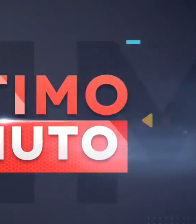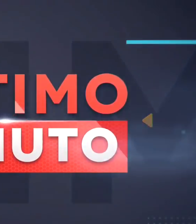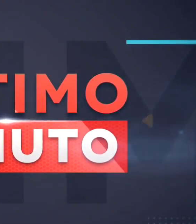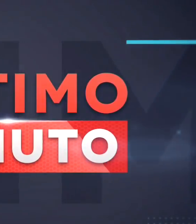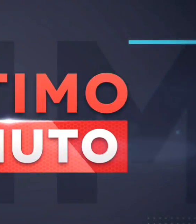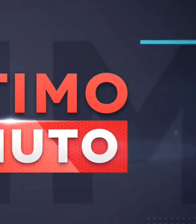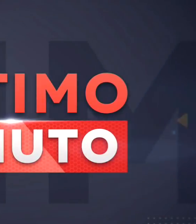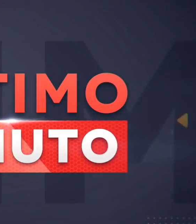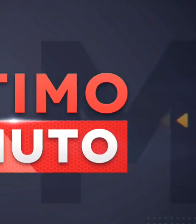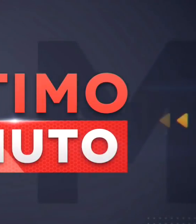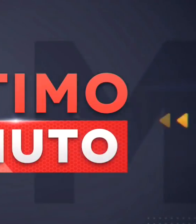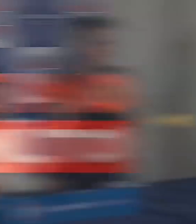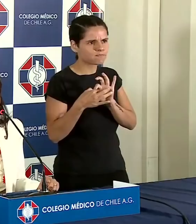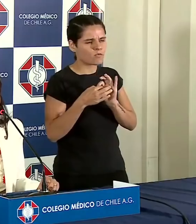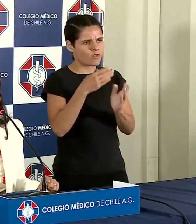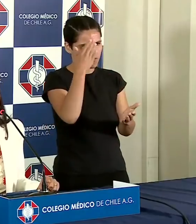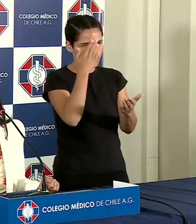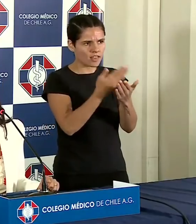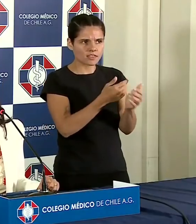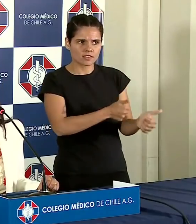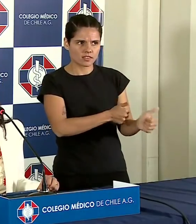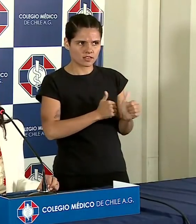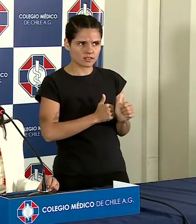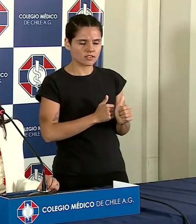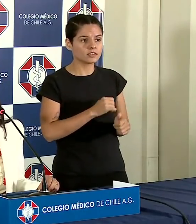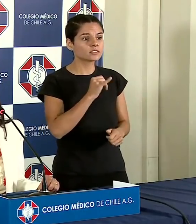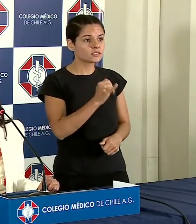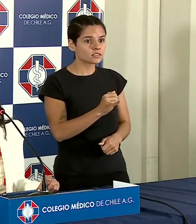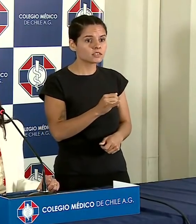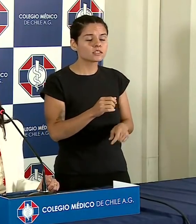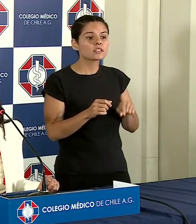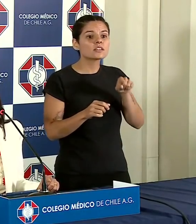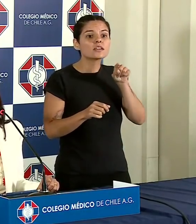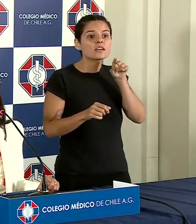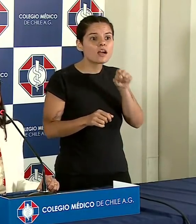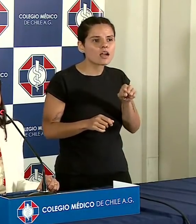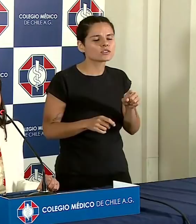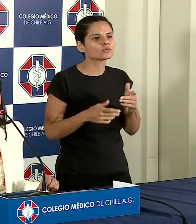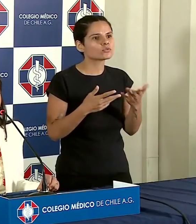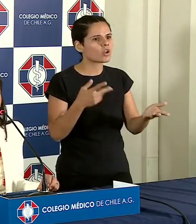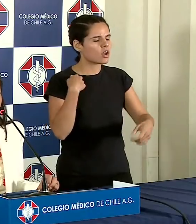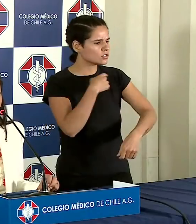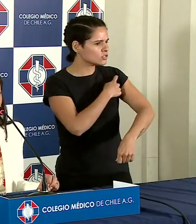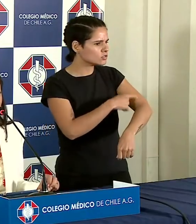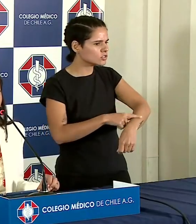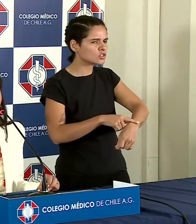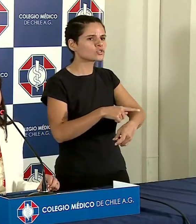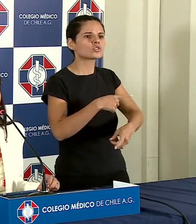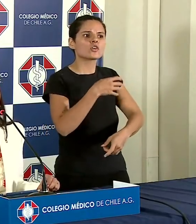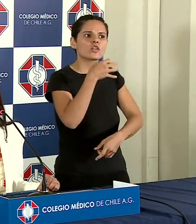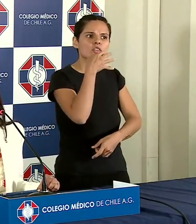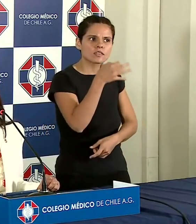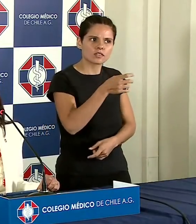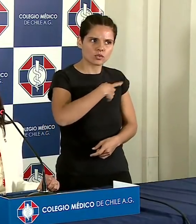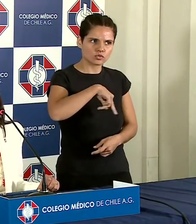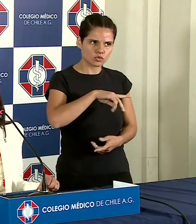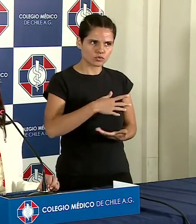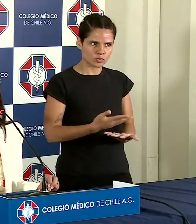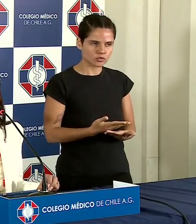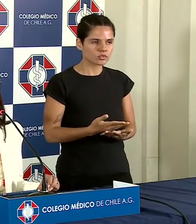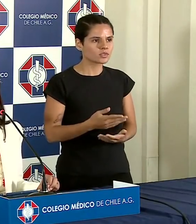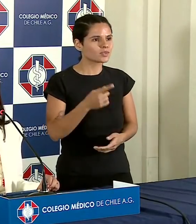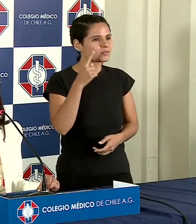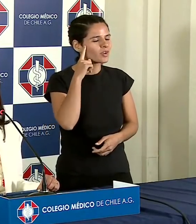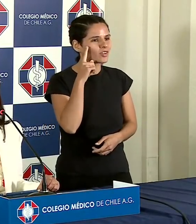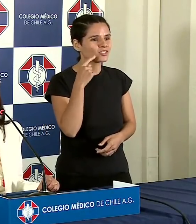Último minuto. La Presidenta del Colegio Médico a esta hora entrega información. Escuchamos a Iskia Ciches. Lamentablemente,